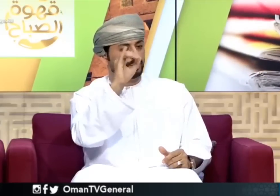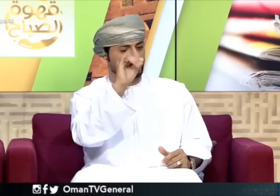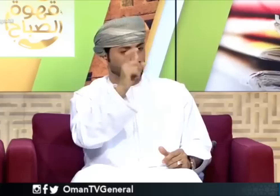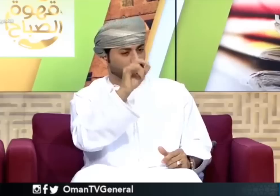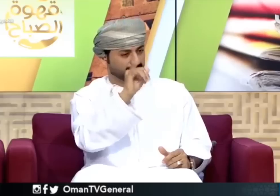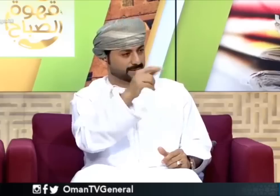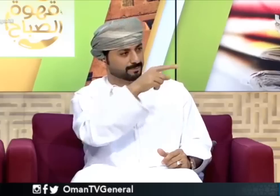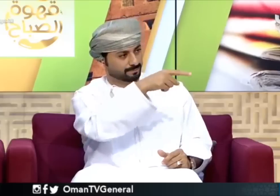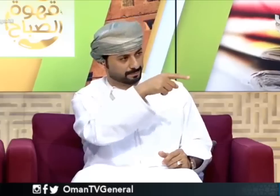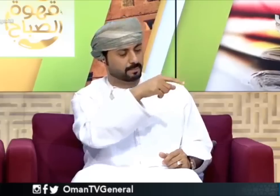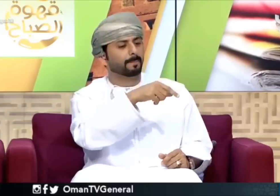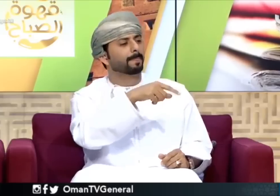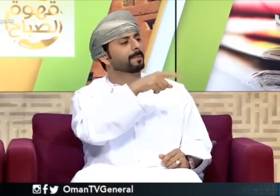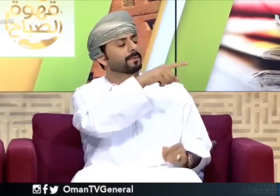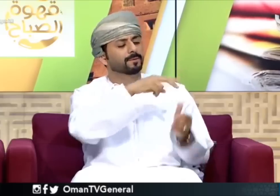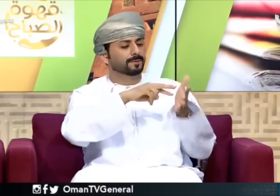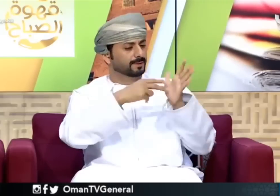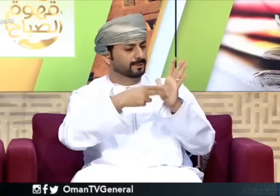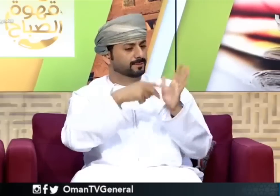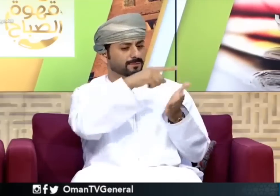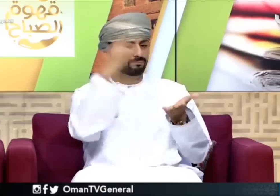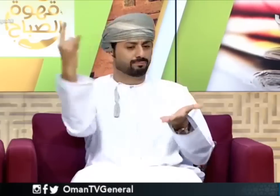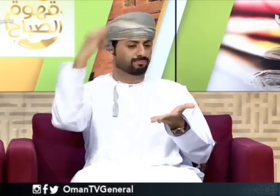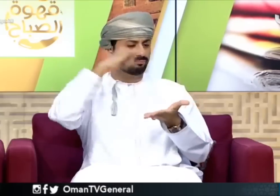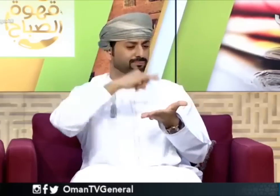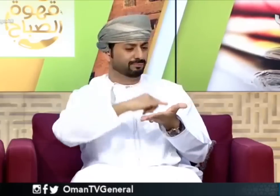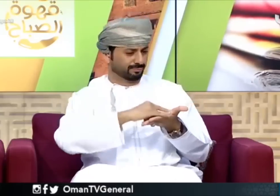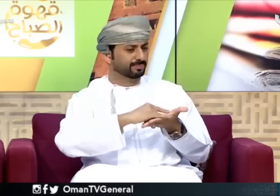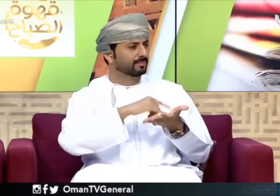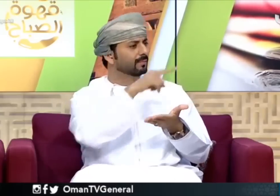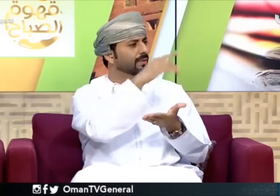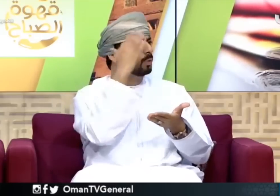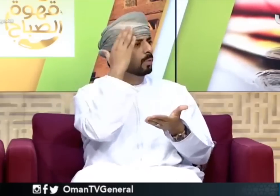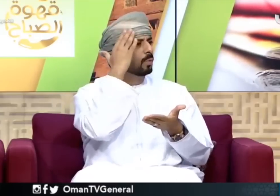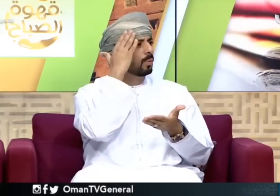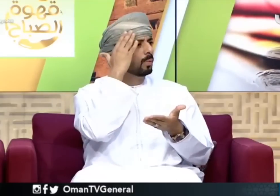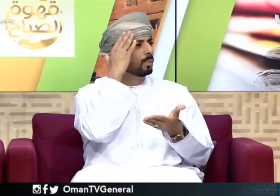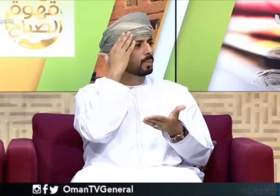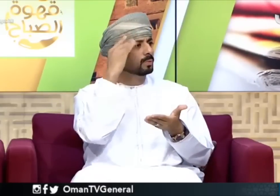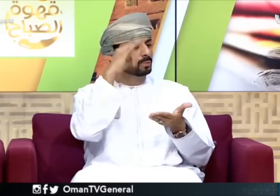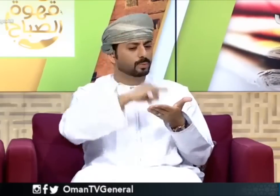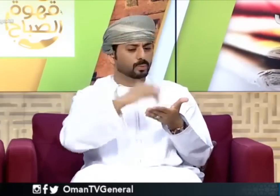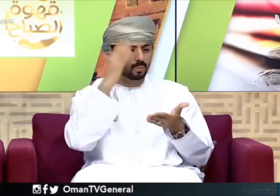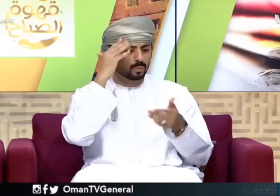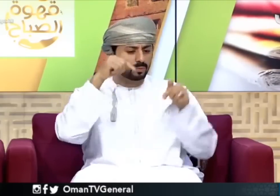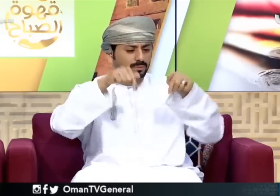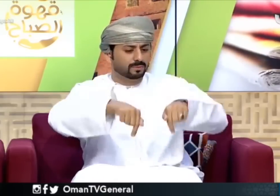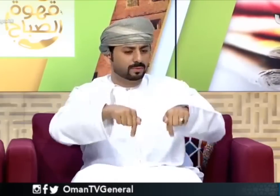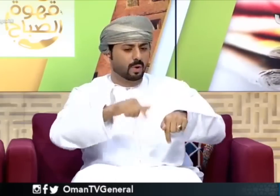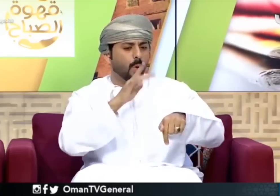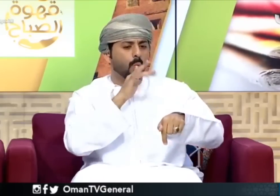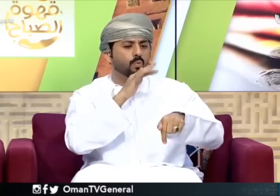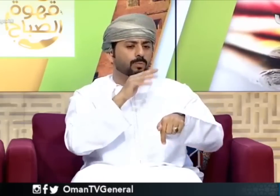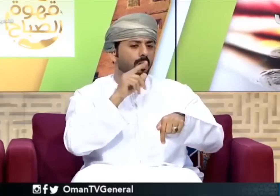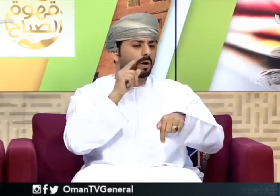جورج كيف أتيتم إلى السلطنة بالنسبة لي